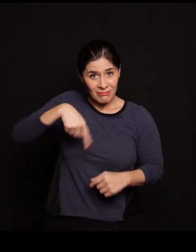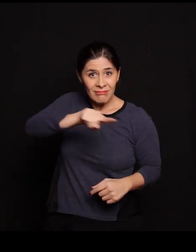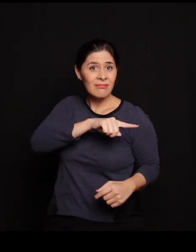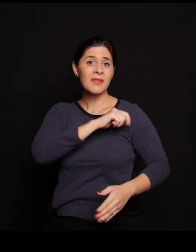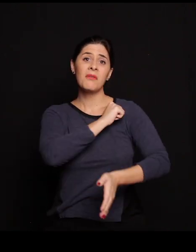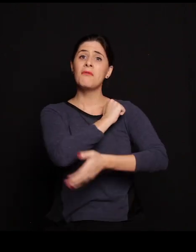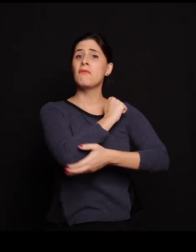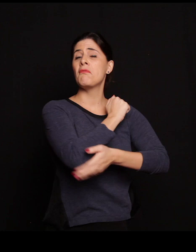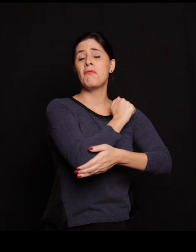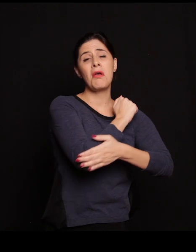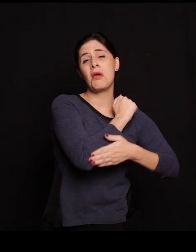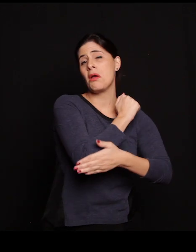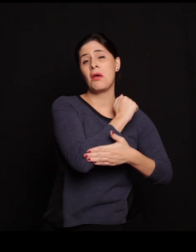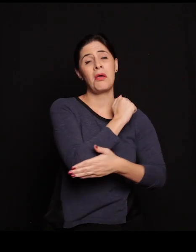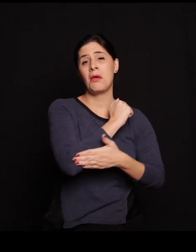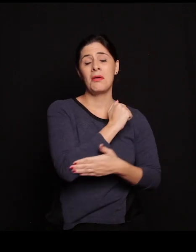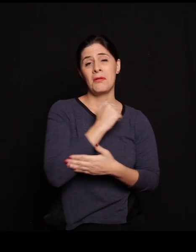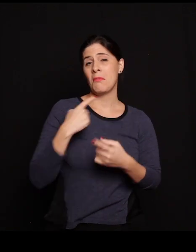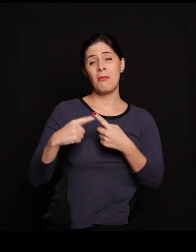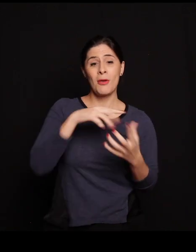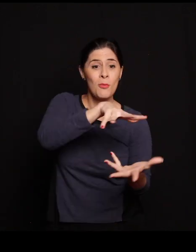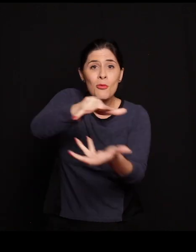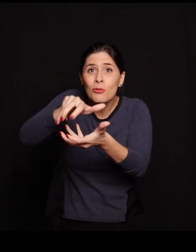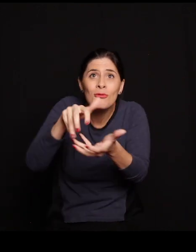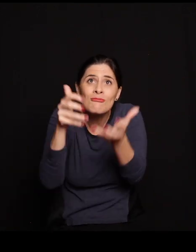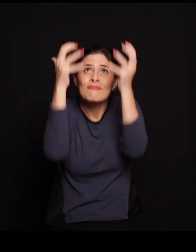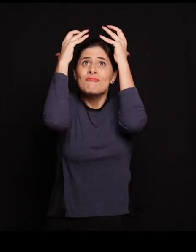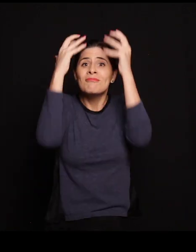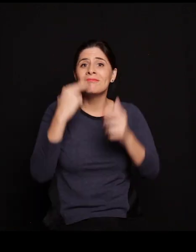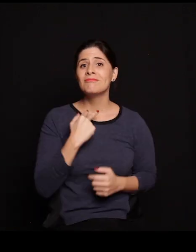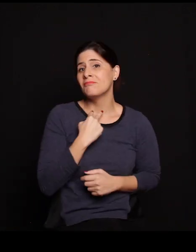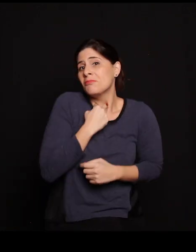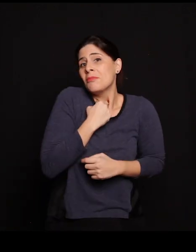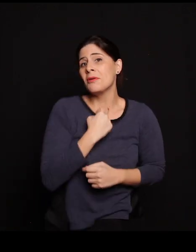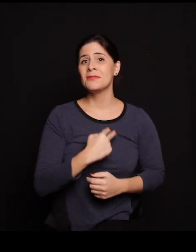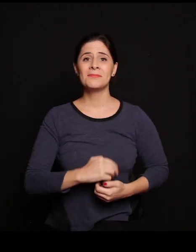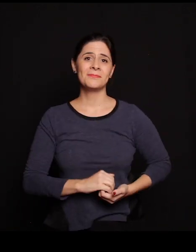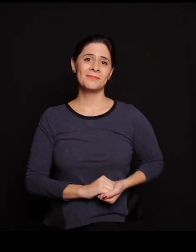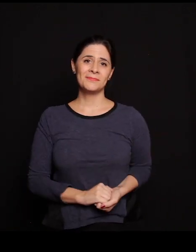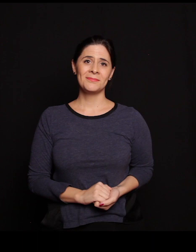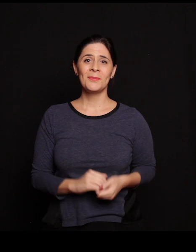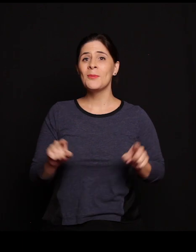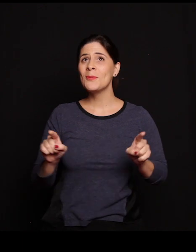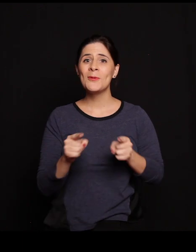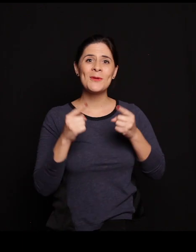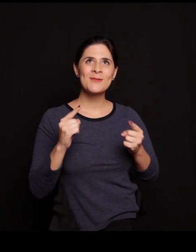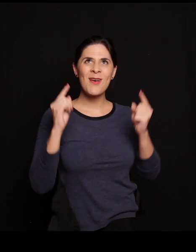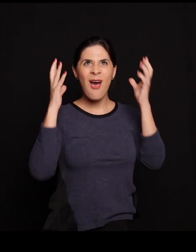que as pessoas ali estão com dor de cotovelo porque não podem carregar o mundo nos cabelos como ela pode